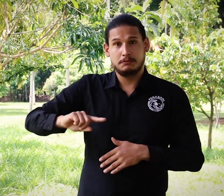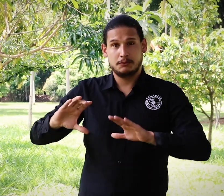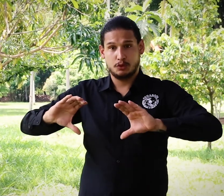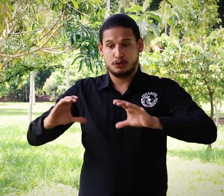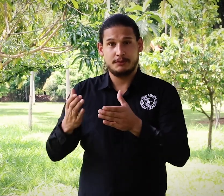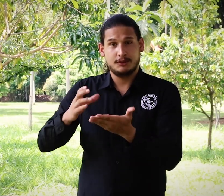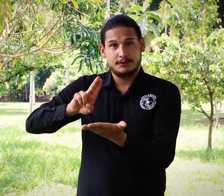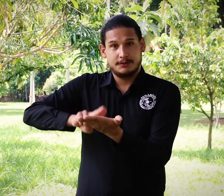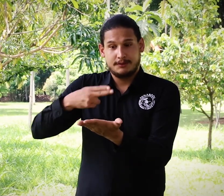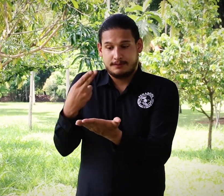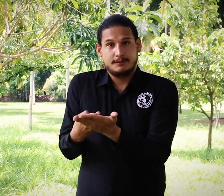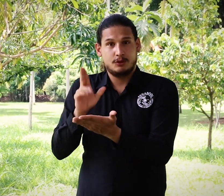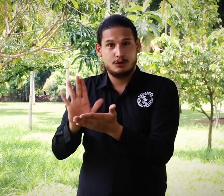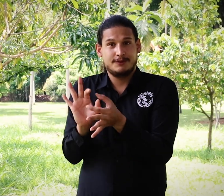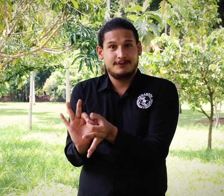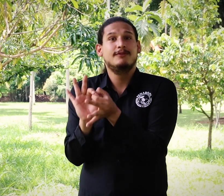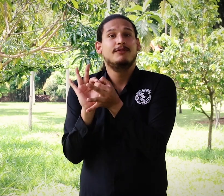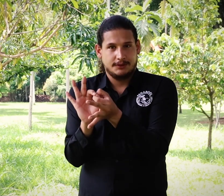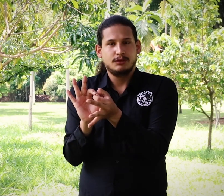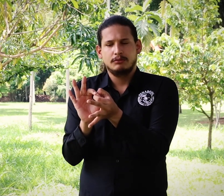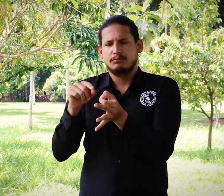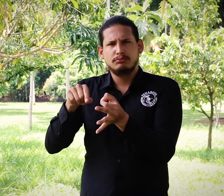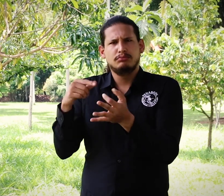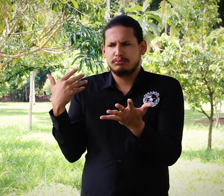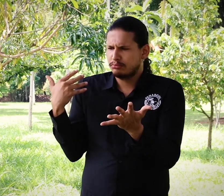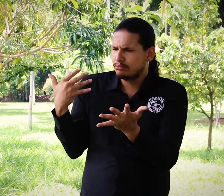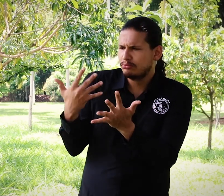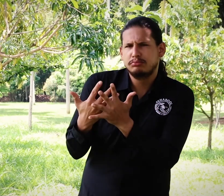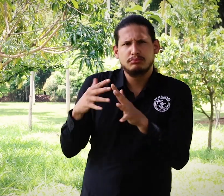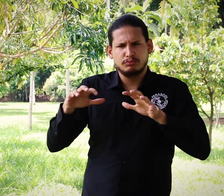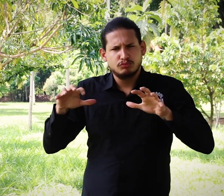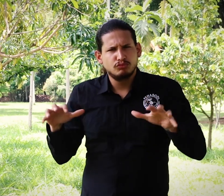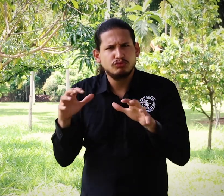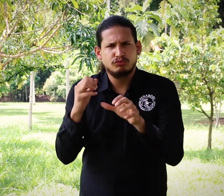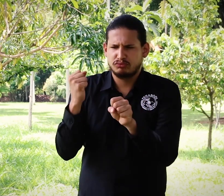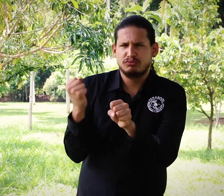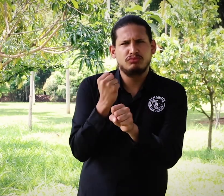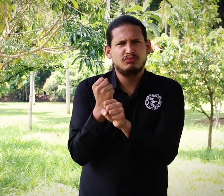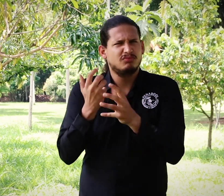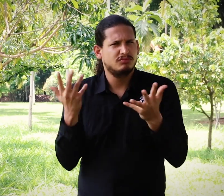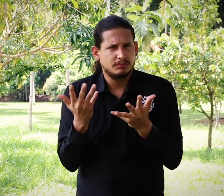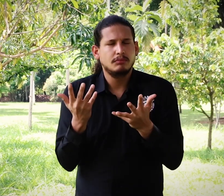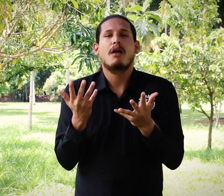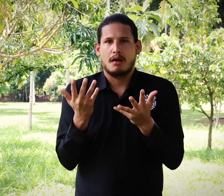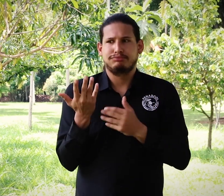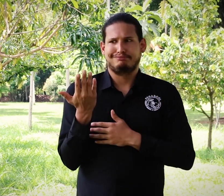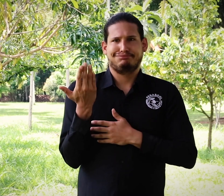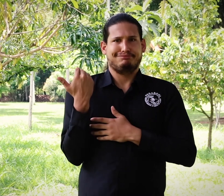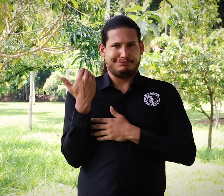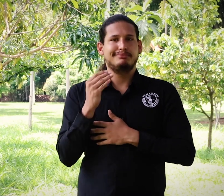Nosotros en la Comisión de Intérpretes de FENASCOL les voy a contar lo que venimos trabajando. El